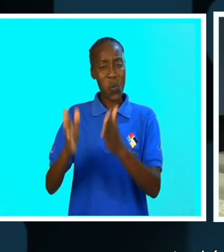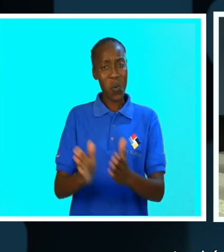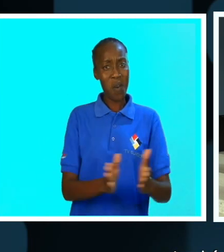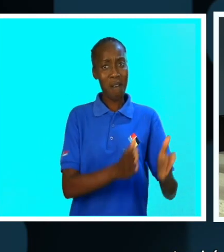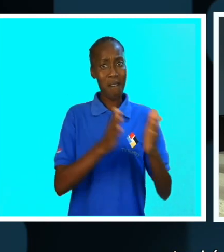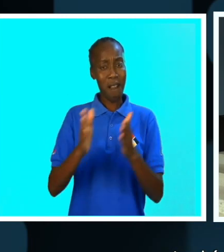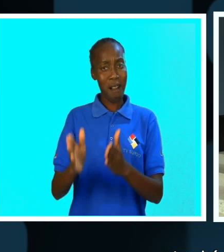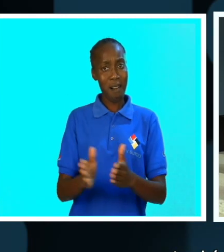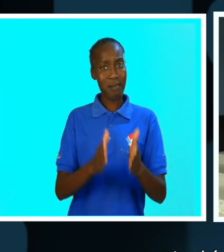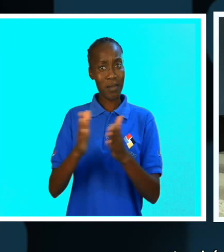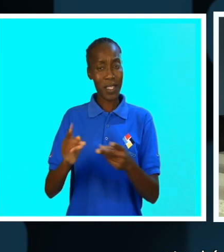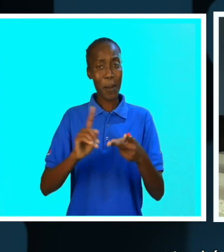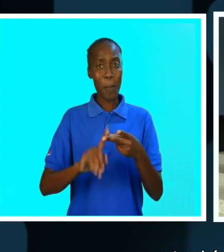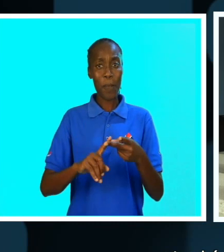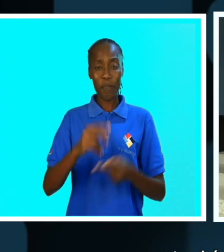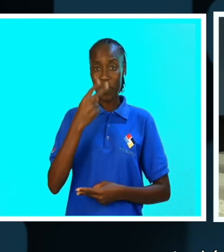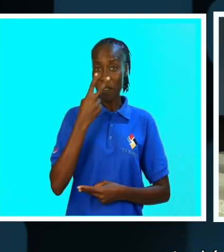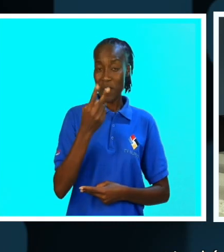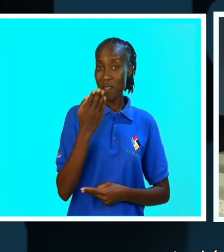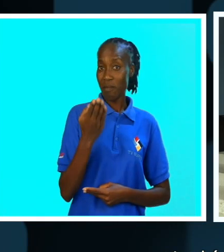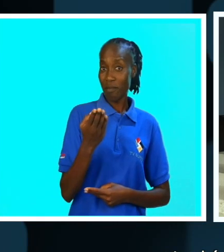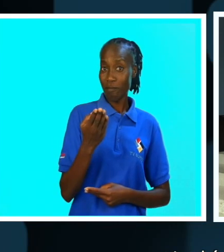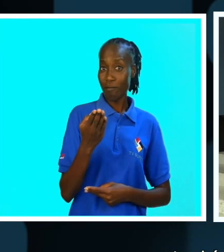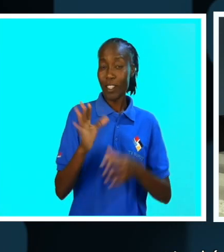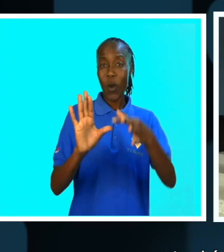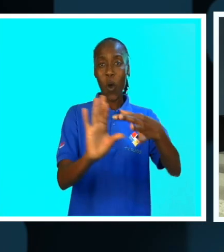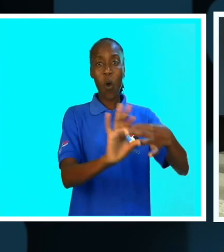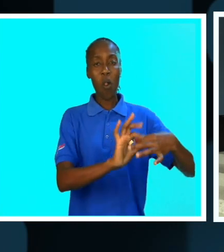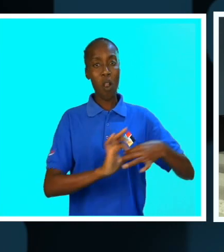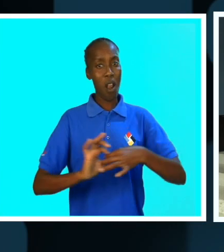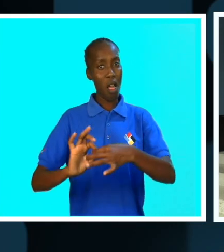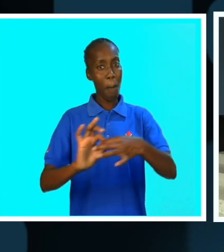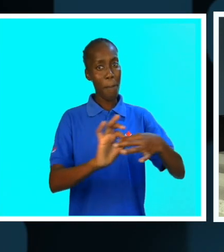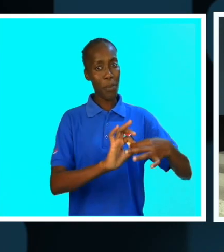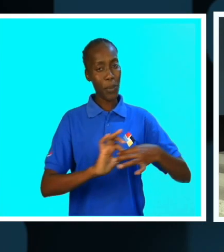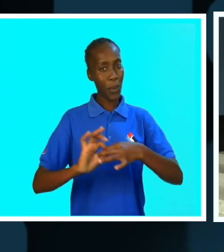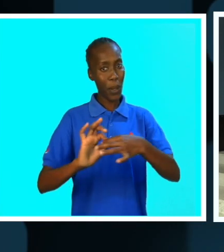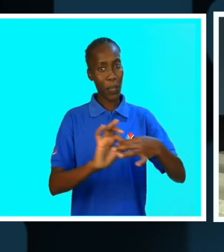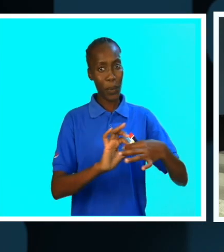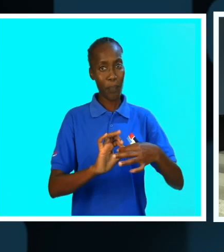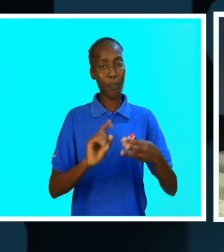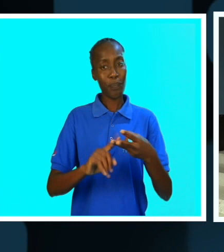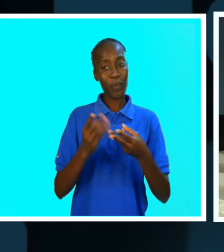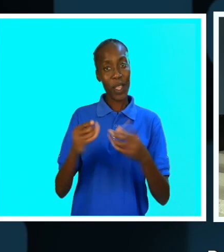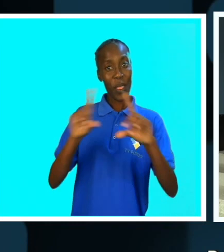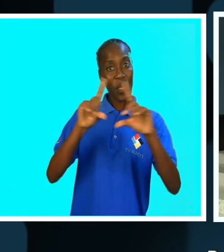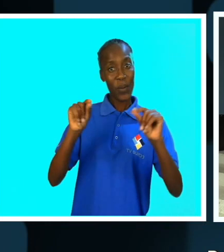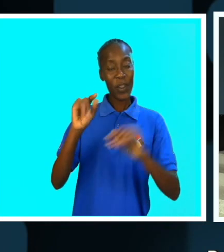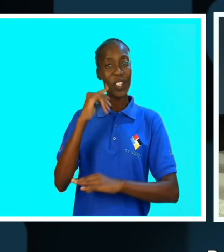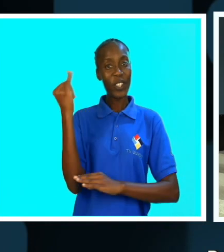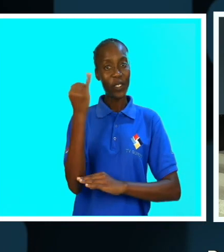o comitimento que os colaboradores aqui têm com esta causa e com esta instituição.